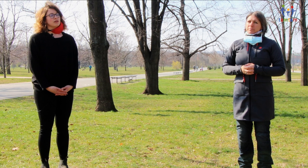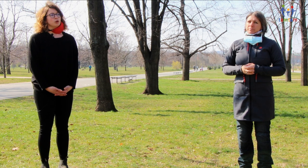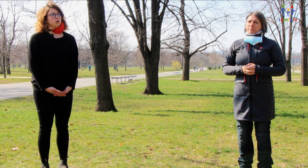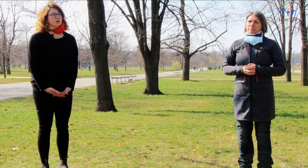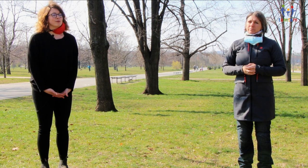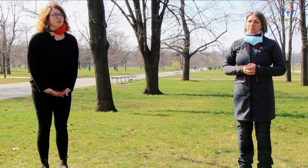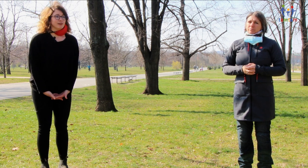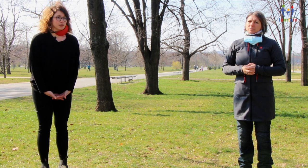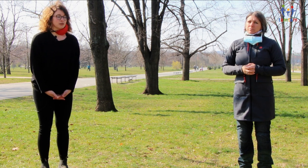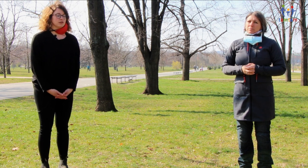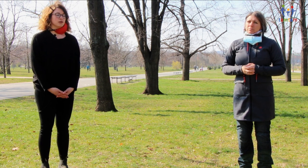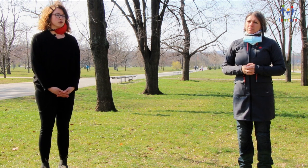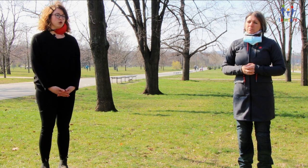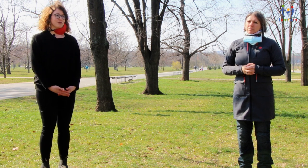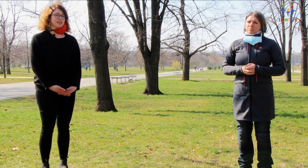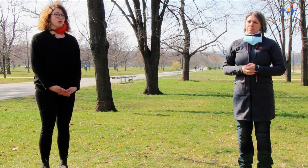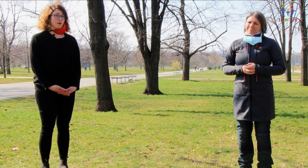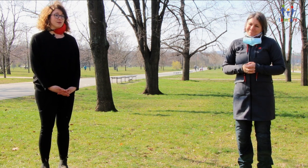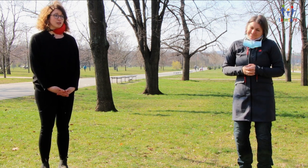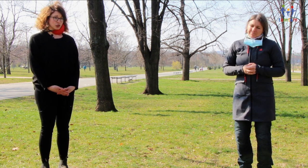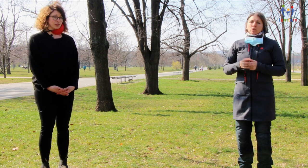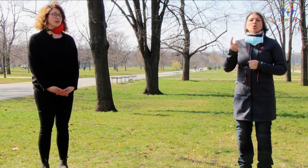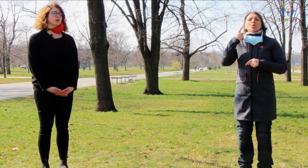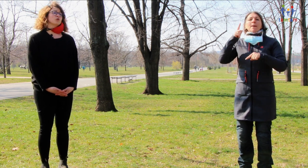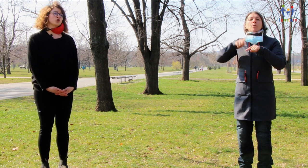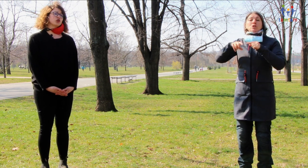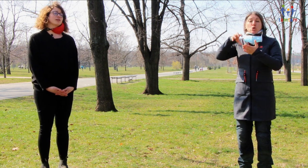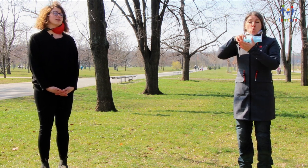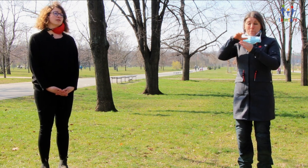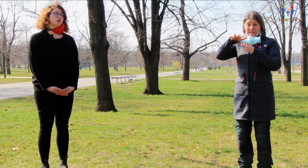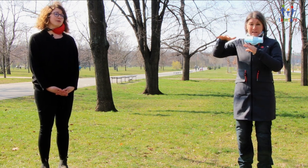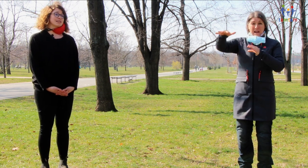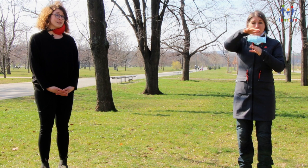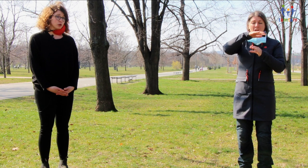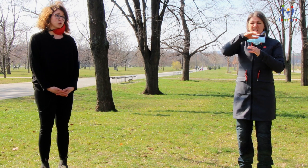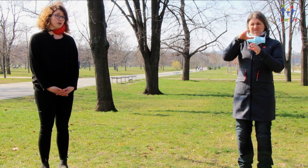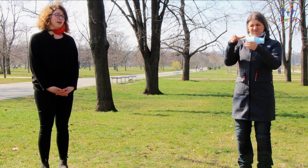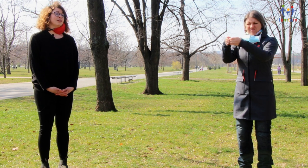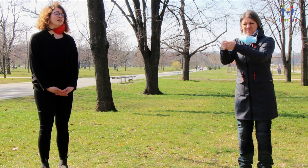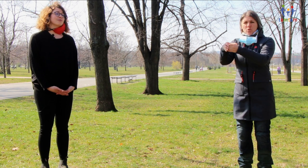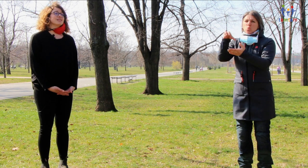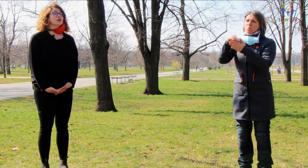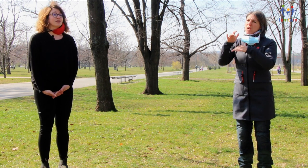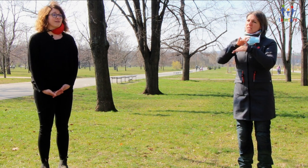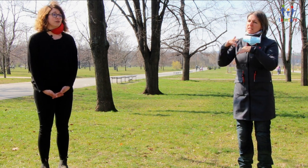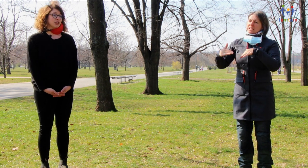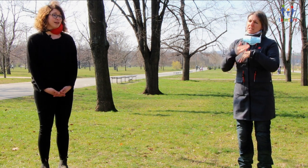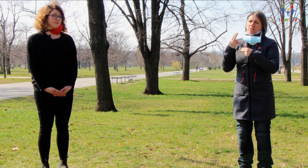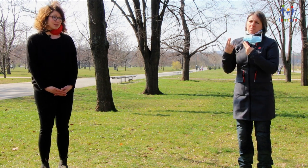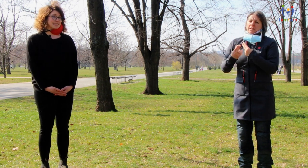Pokud budeme mluvit o skupině s důsobem, je určitě skupina seniorů, které může nedostávání všechny informace.